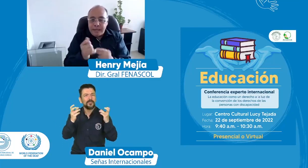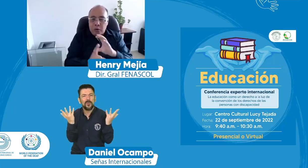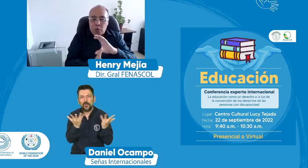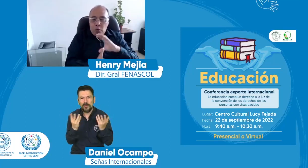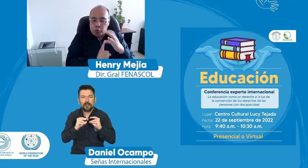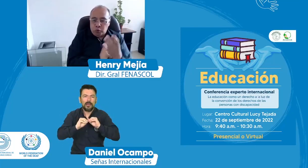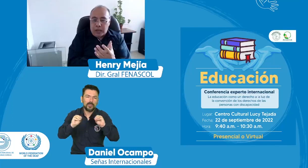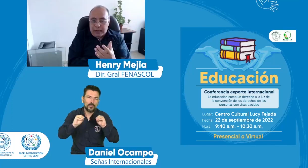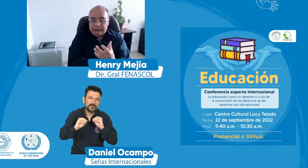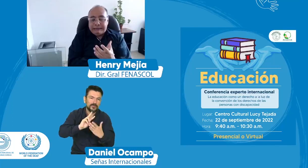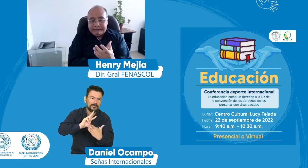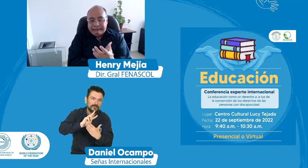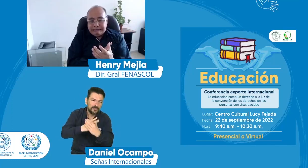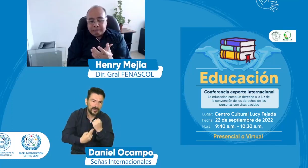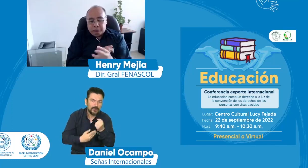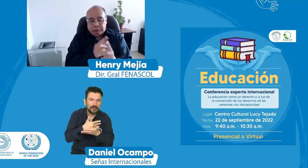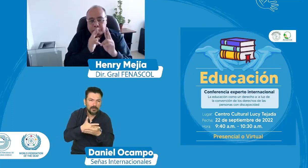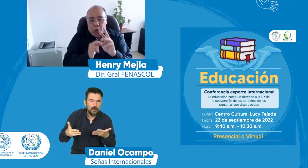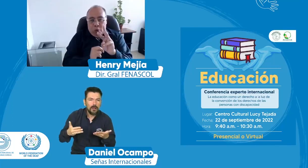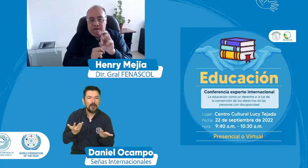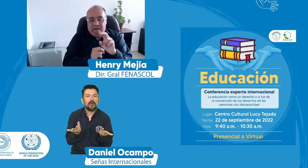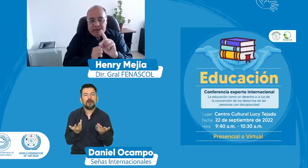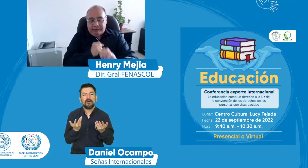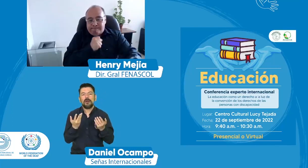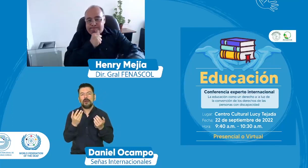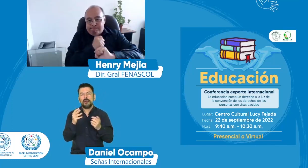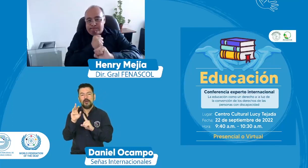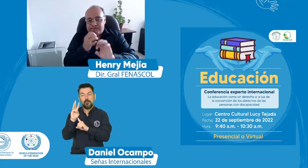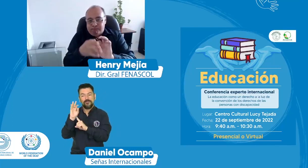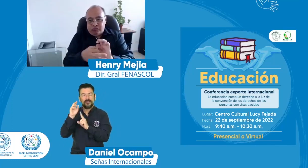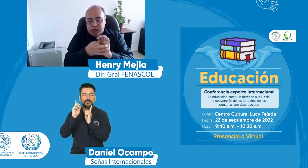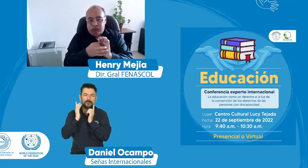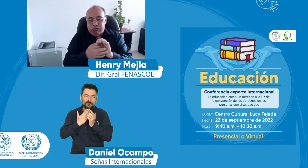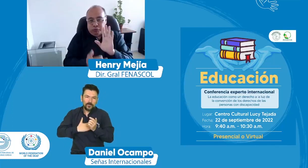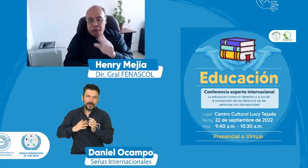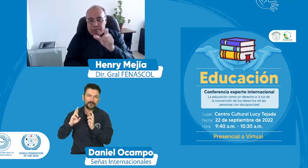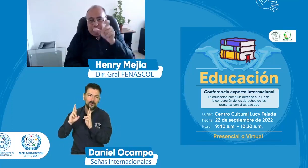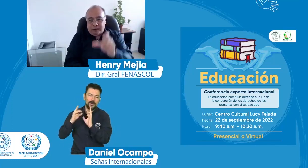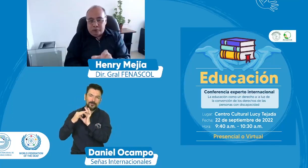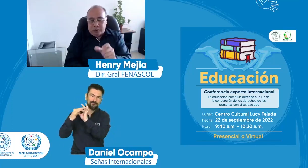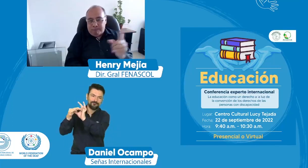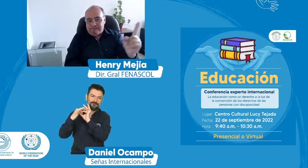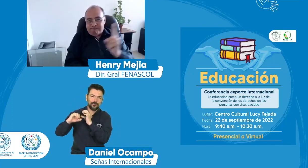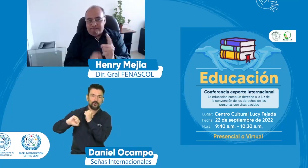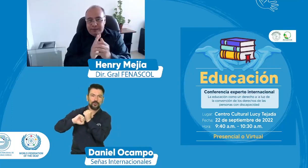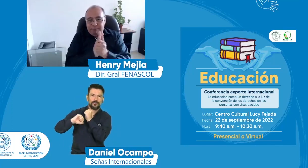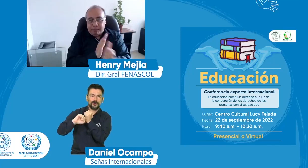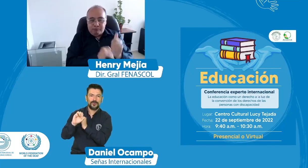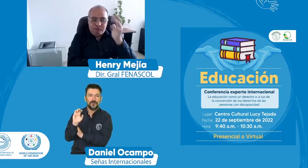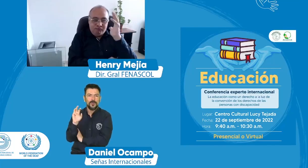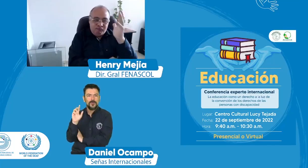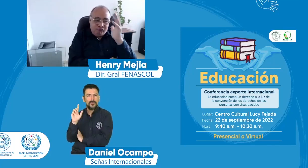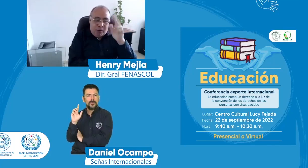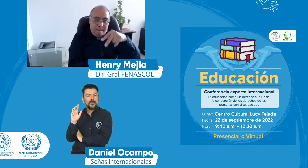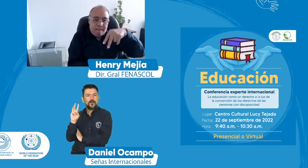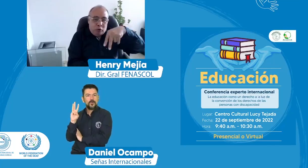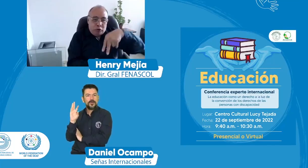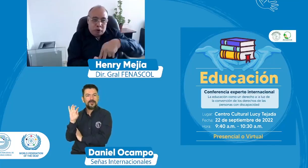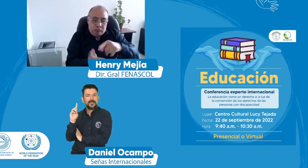desarrollo hablando de locación bilingüe bicultural que la WPD nos pueda apoyar también en esto pues